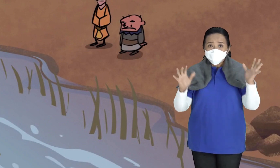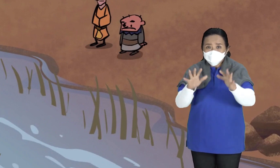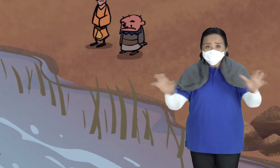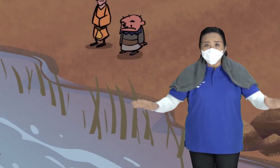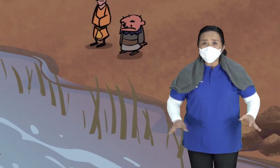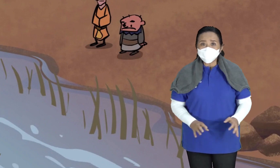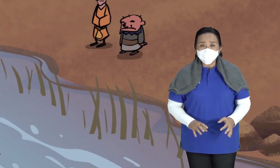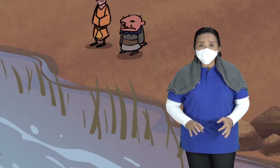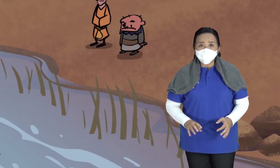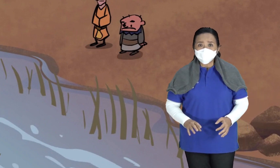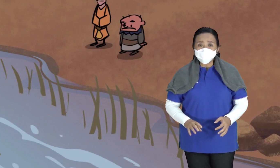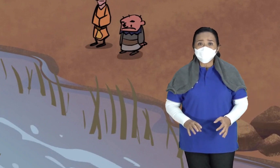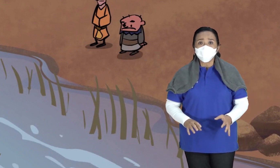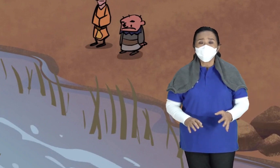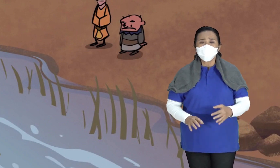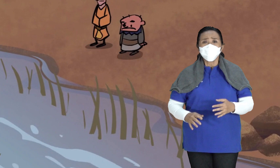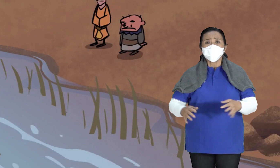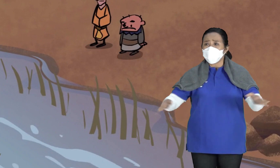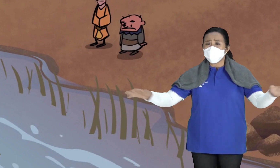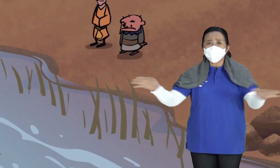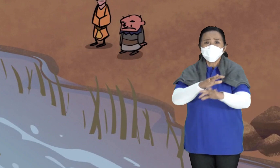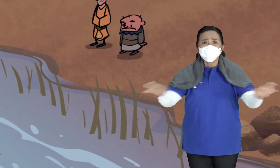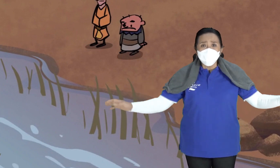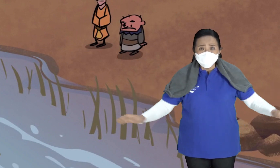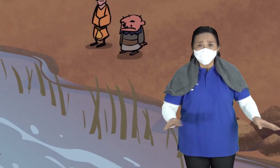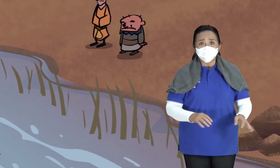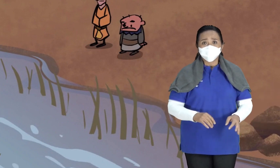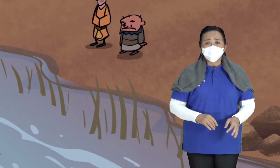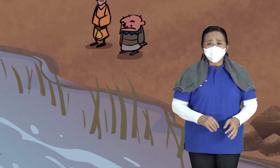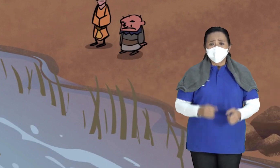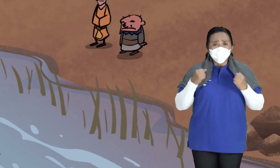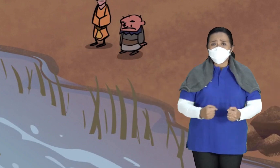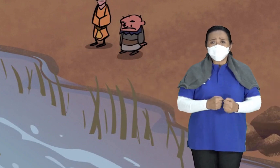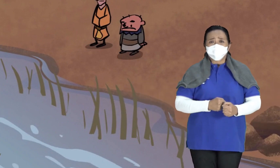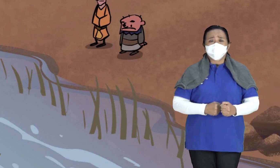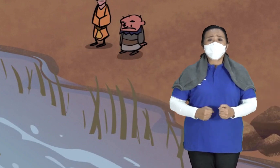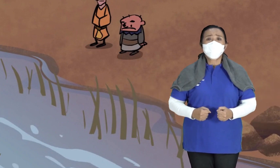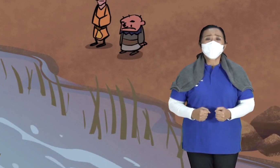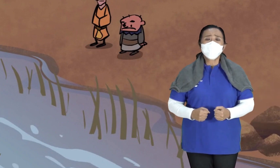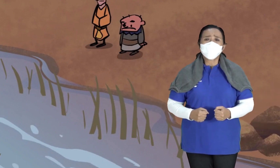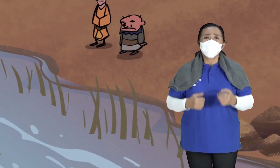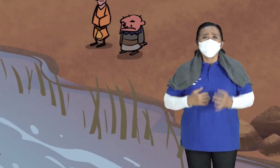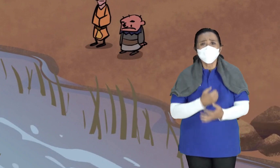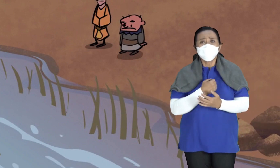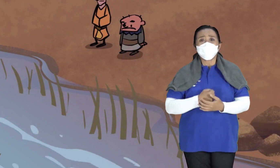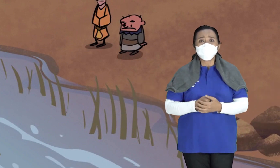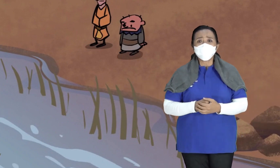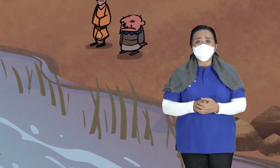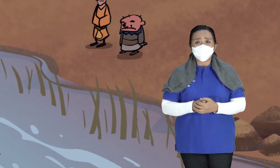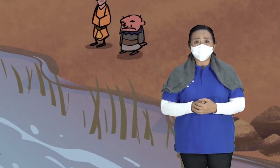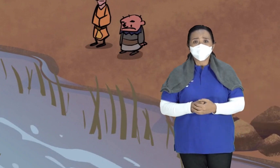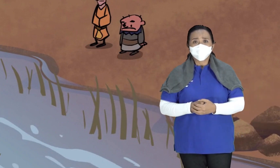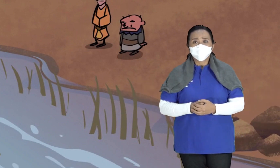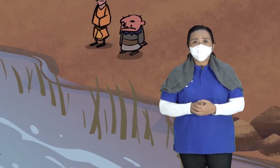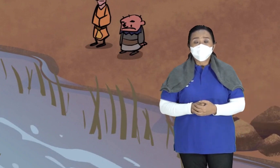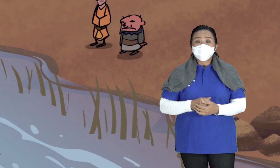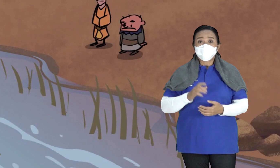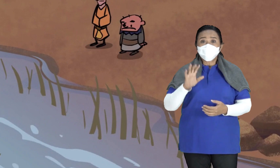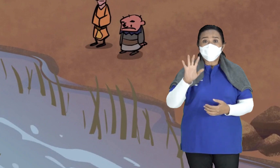Ini bukan kolam renang Buat berenang Ini sungai yang airnya deras Wah Bagaimana bisa menyebrang ya